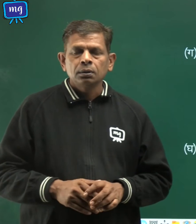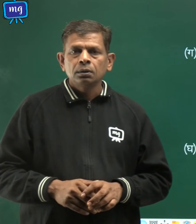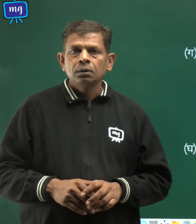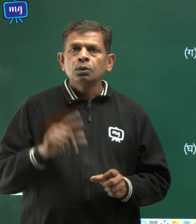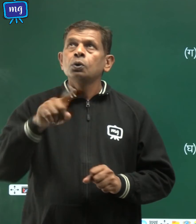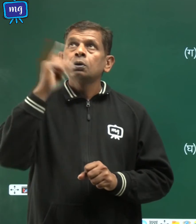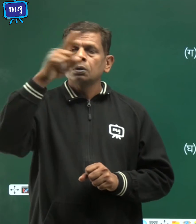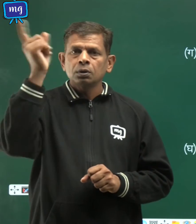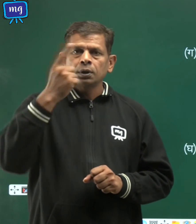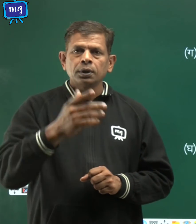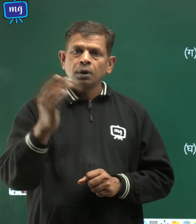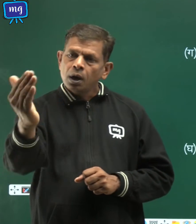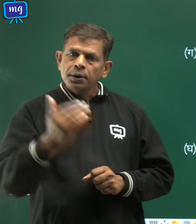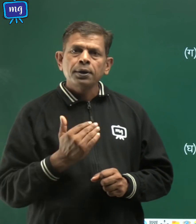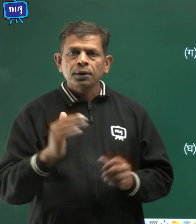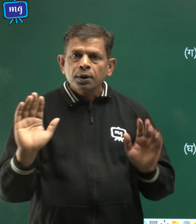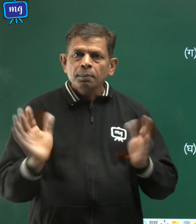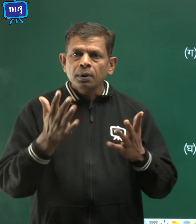चक्रवातों के आने की